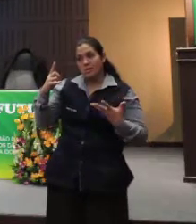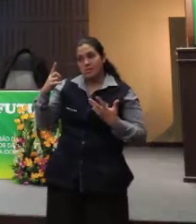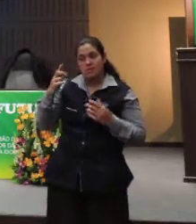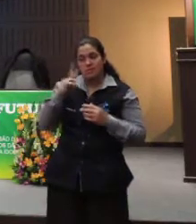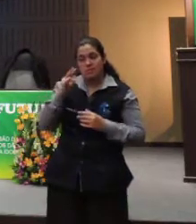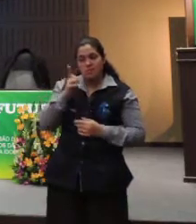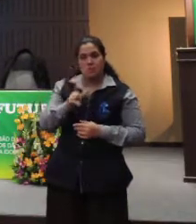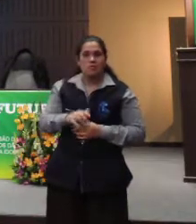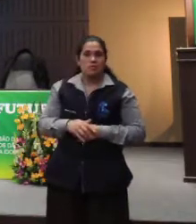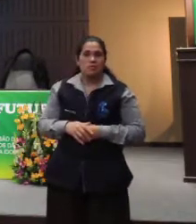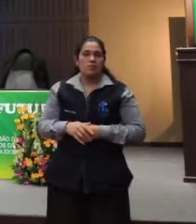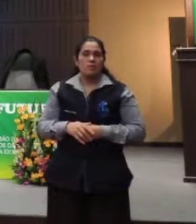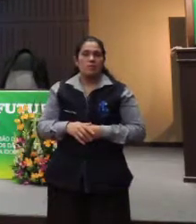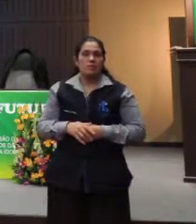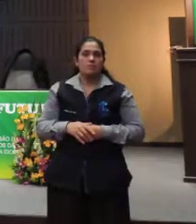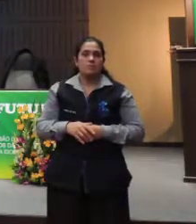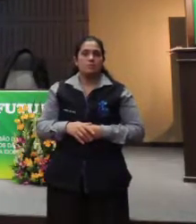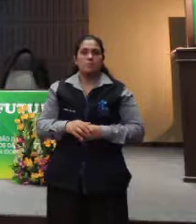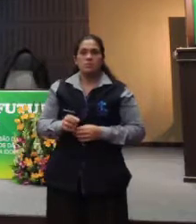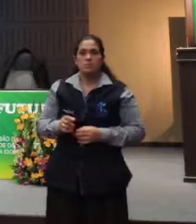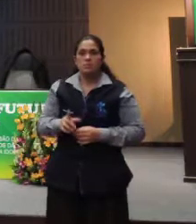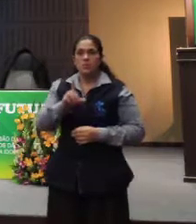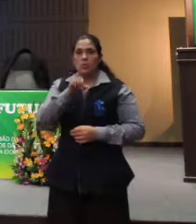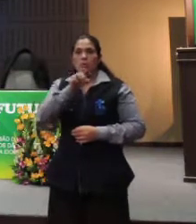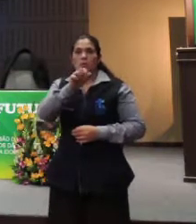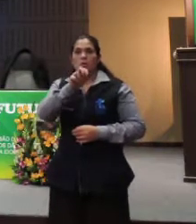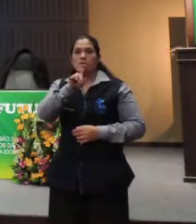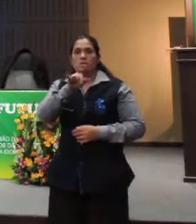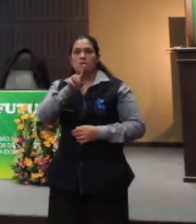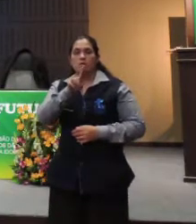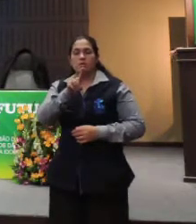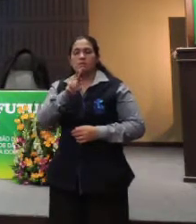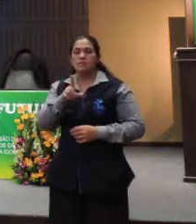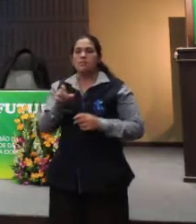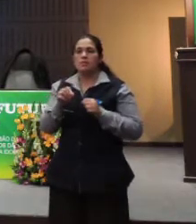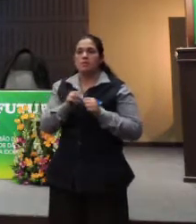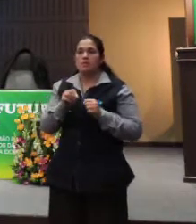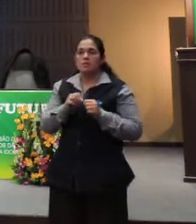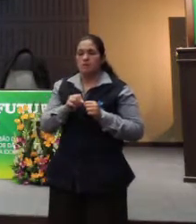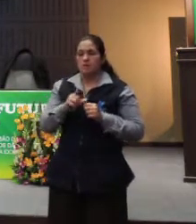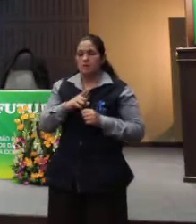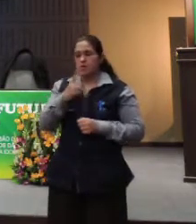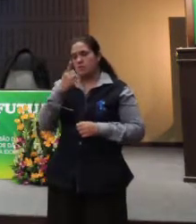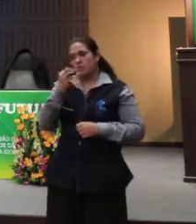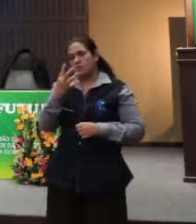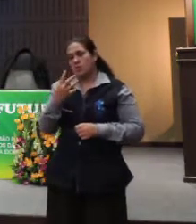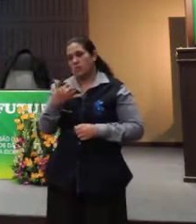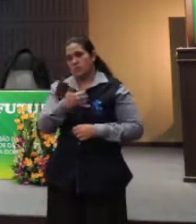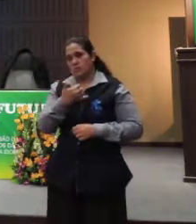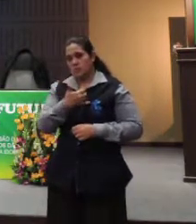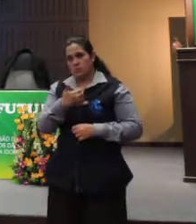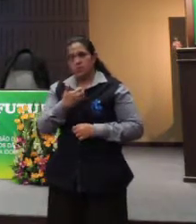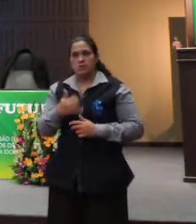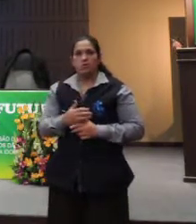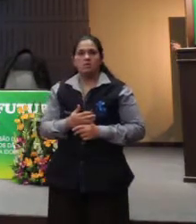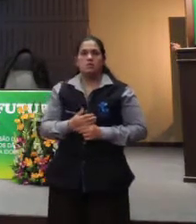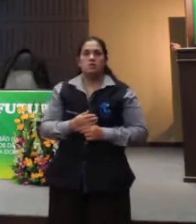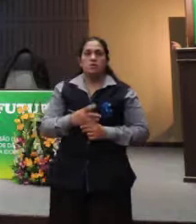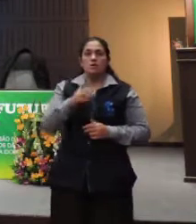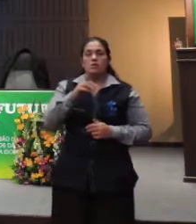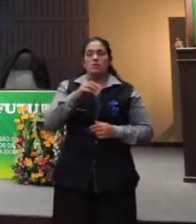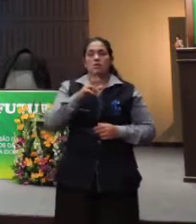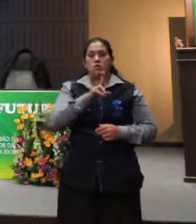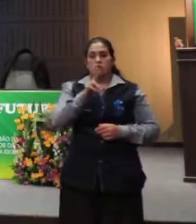Vamos ver. O David Gooden, aos altos de seus 104 anos, com